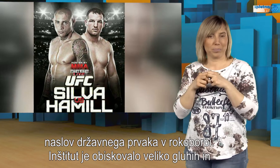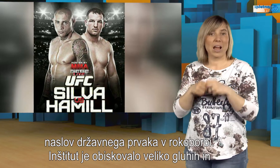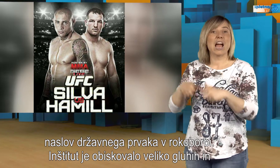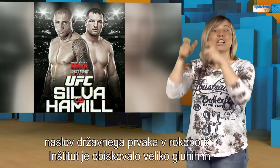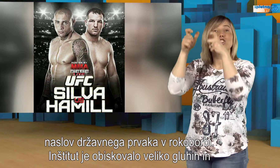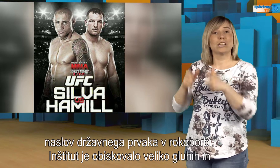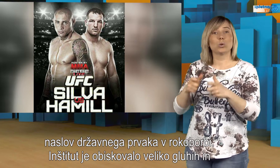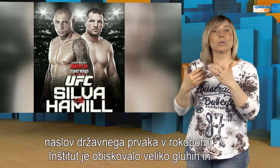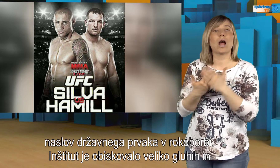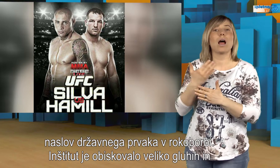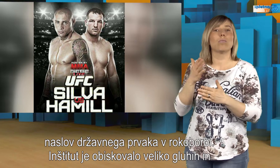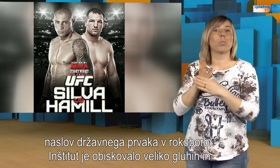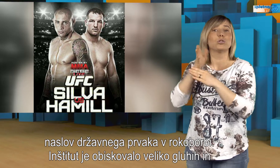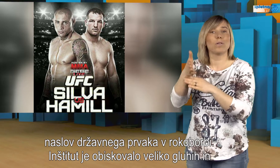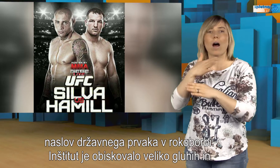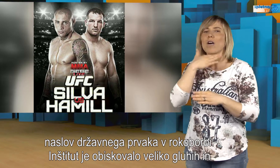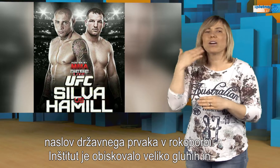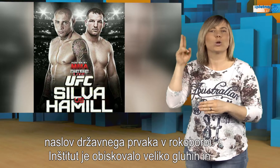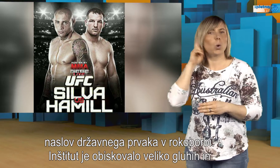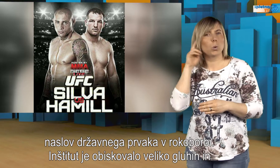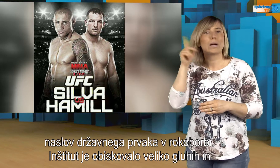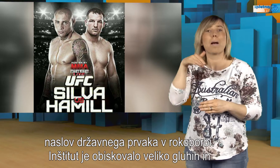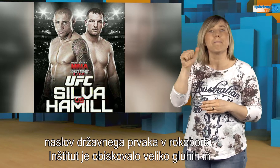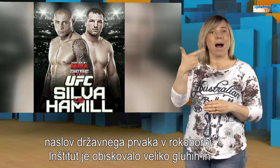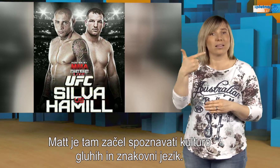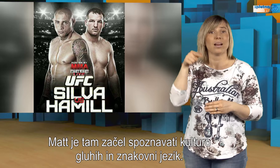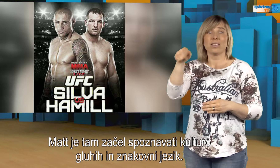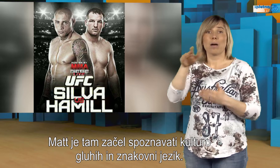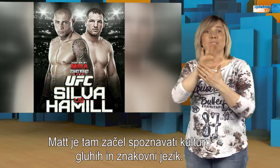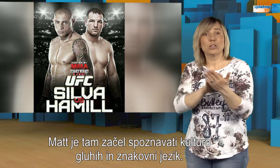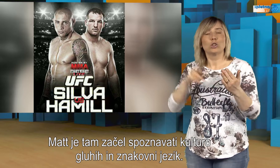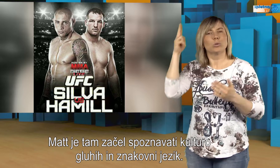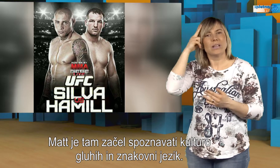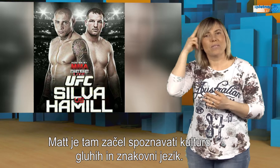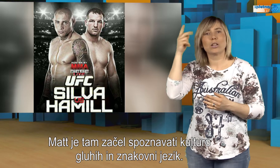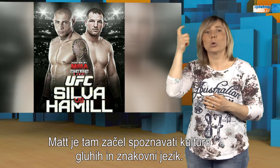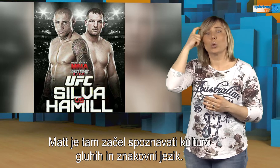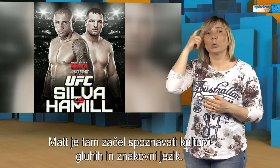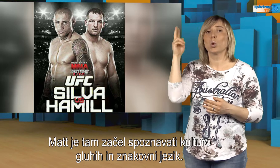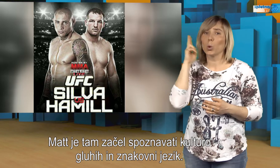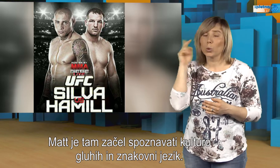Inštitut je obiskovalo veliko gluhih in Met je tam začel spoznavati kulturo gluhih in znakovni jezik.